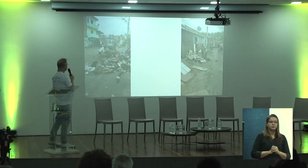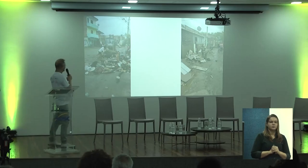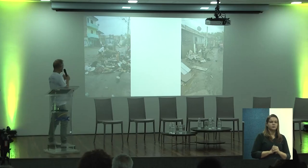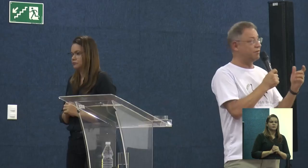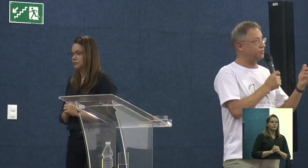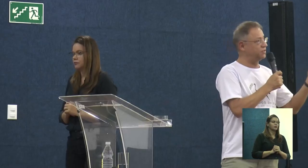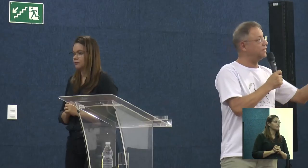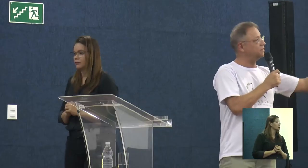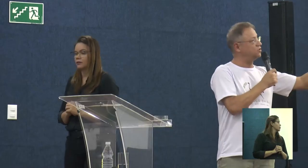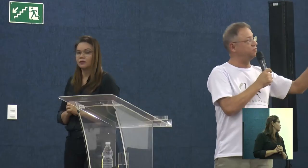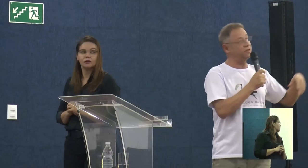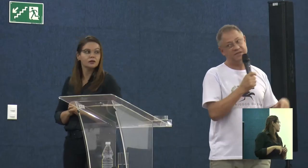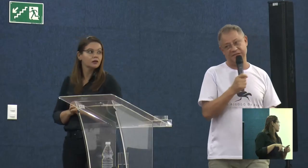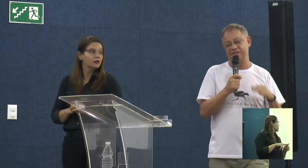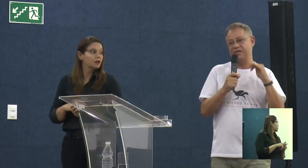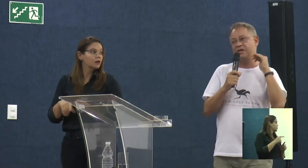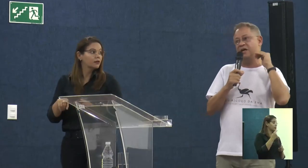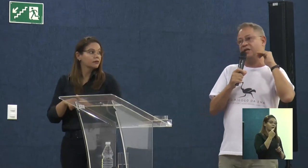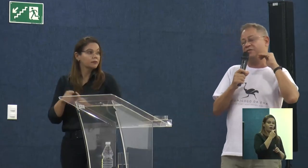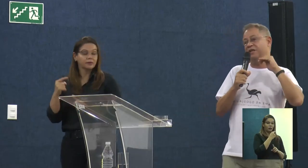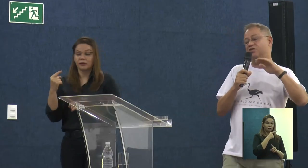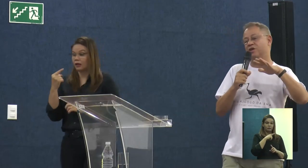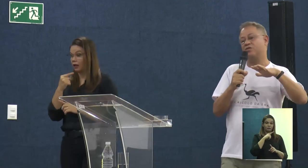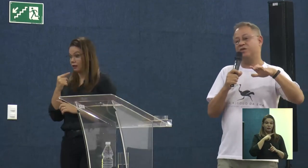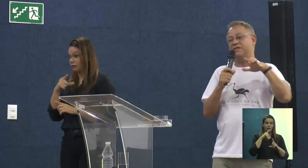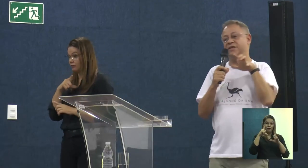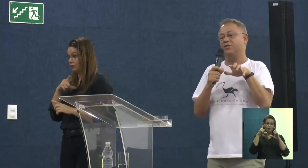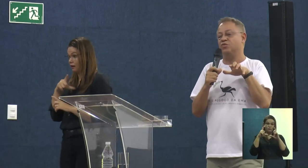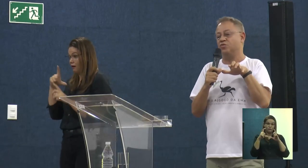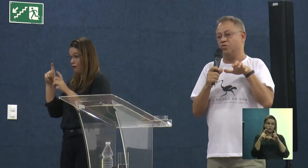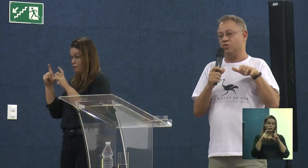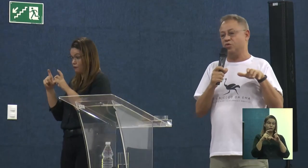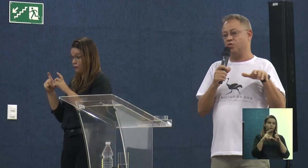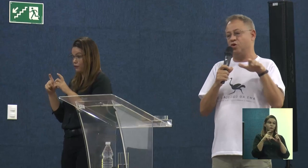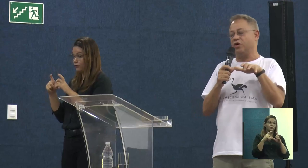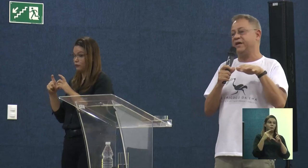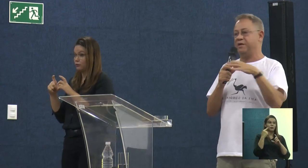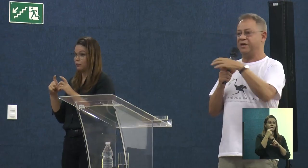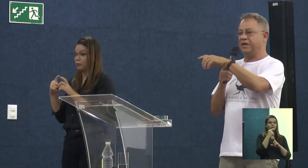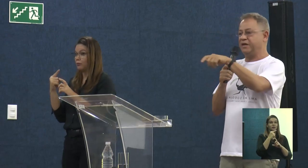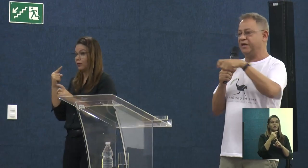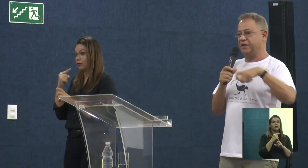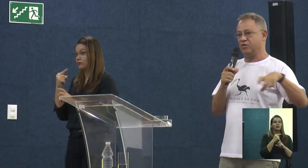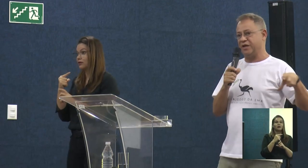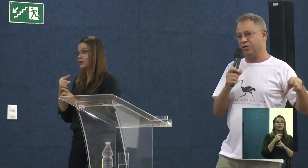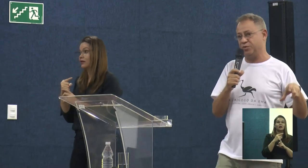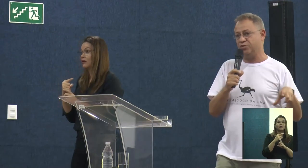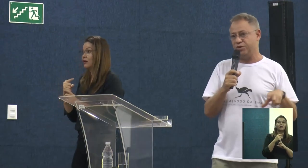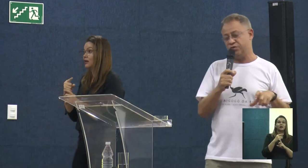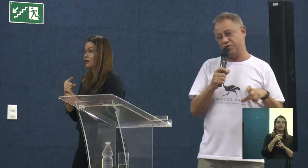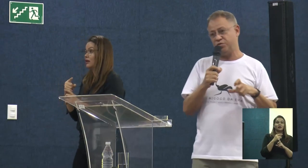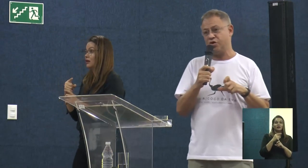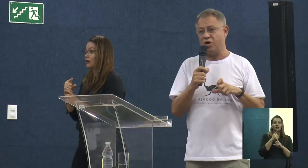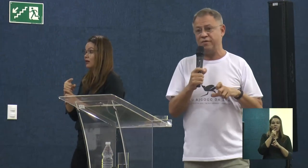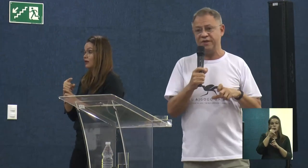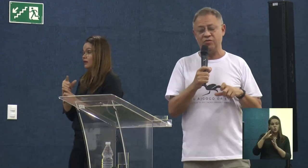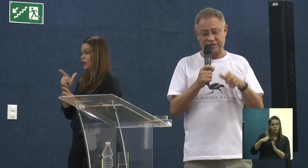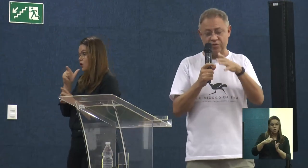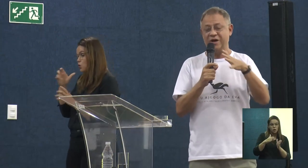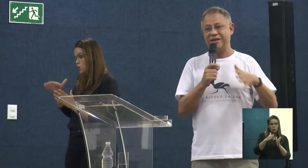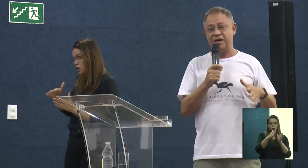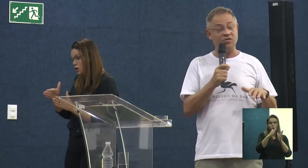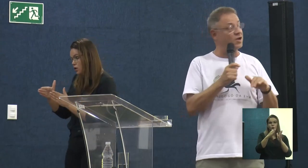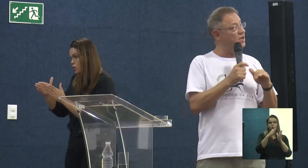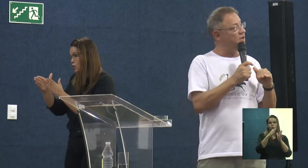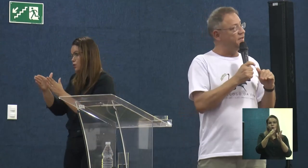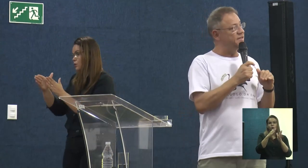Aqui, day after, né? Que a gente vê, quer dizer, essa... Na verdade, o acontece é que o Golgó da Ema, ele é recordado por um rio, o rio Icó, né?